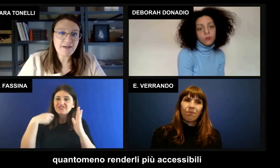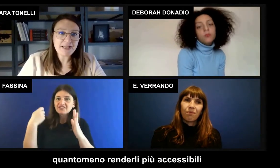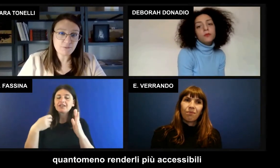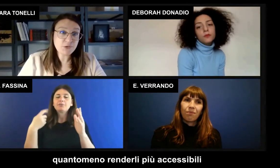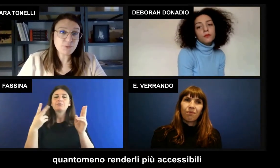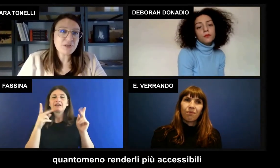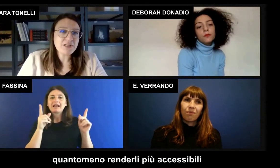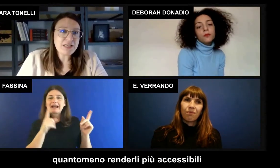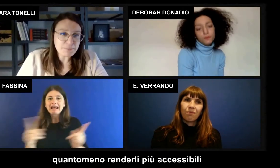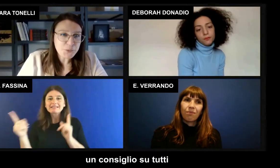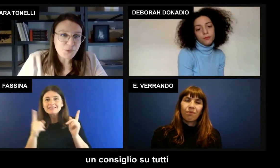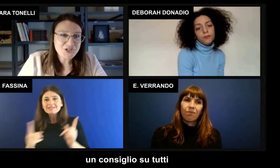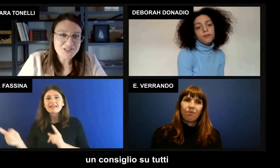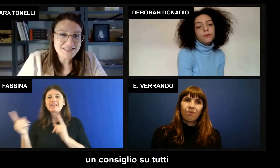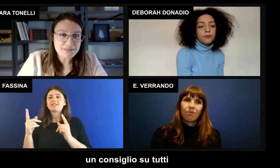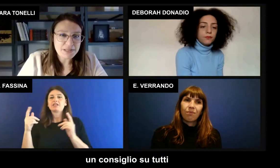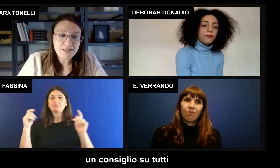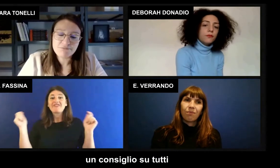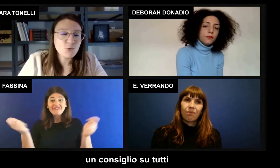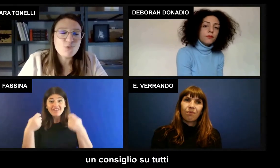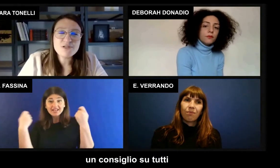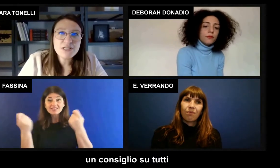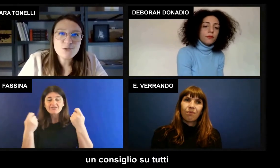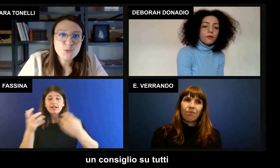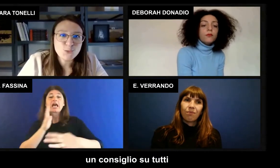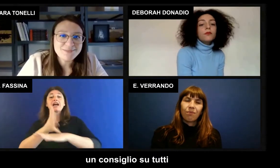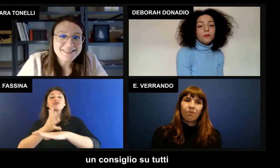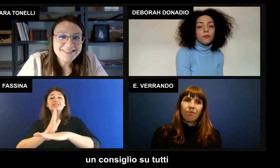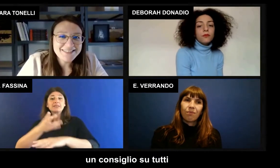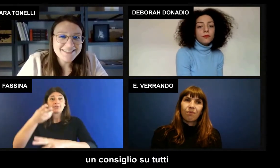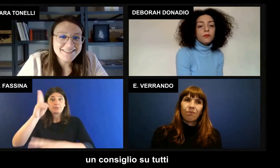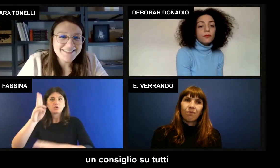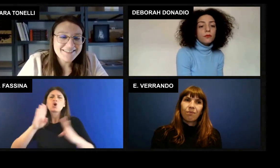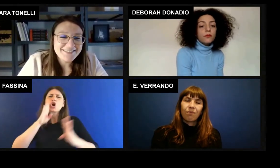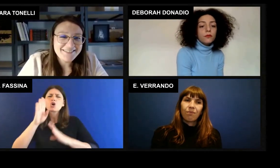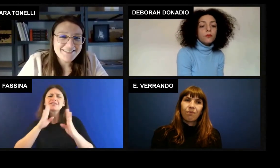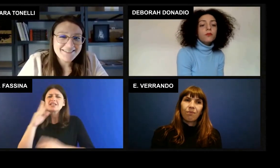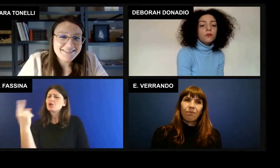festival quantomeno renderli più accessibili un consiglio su tutti